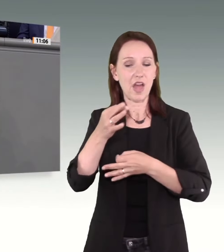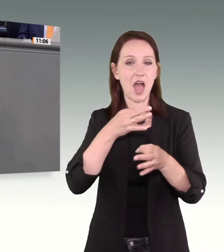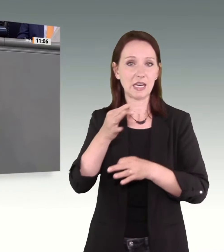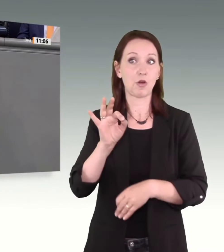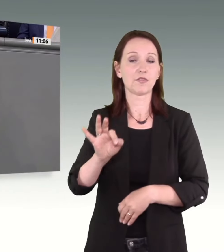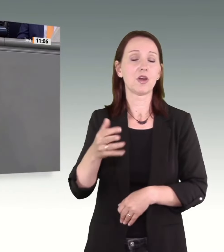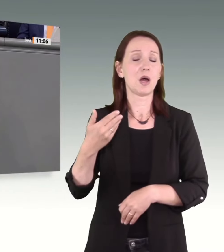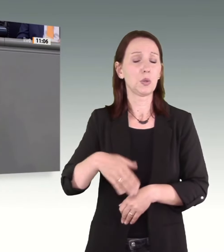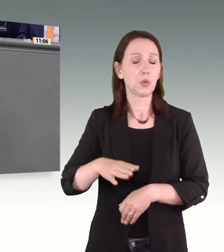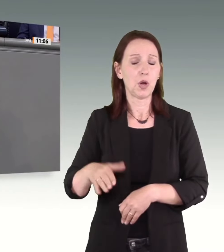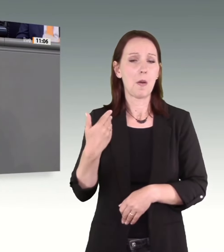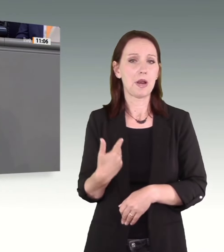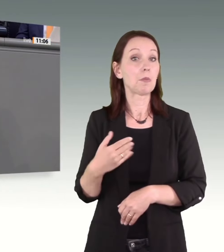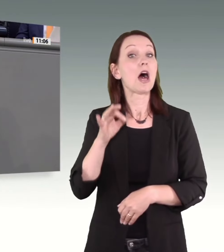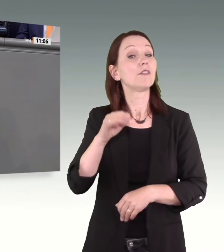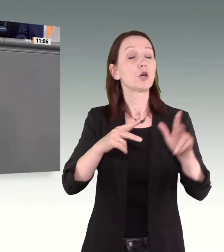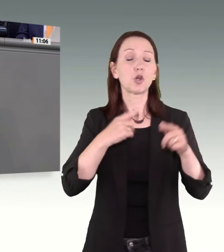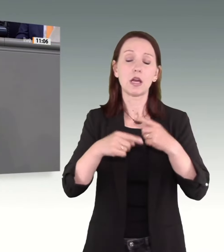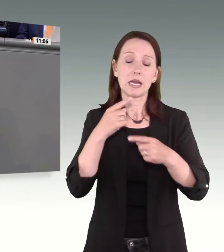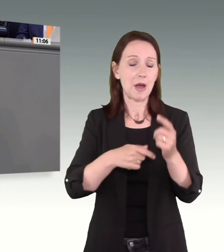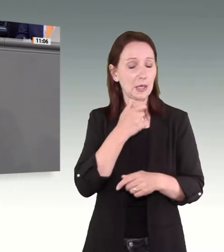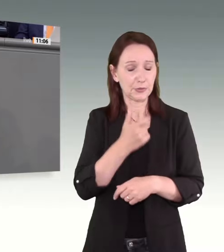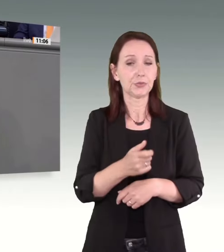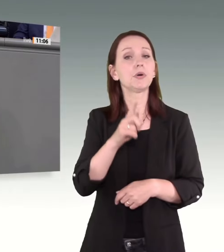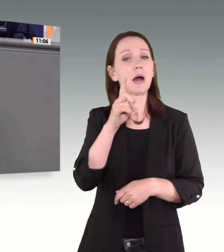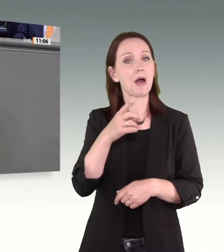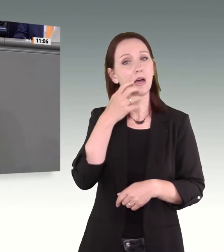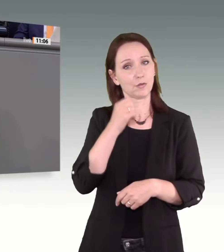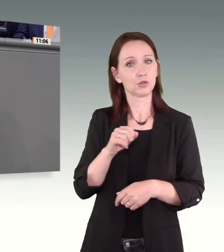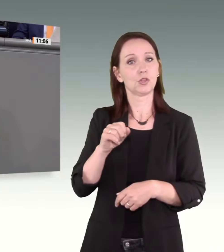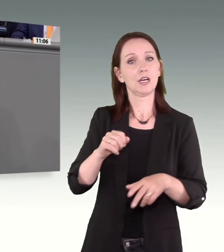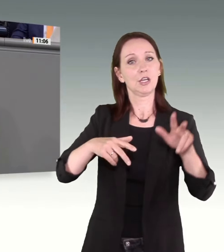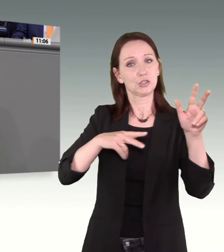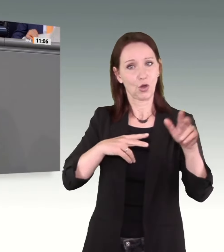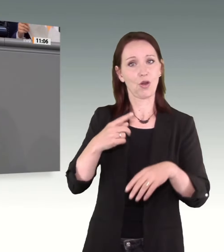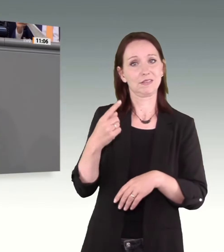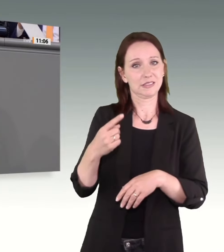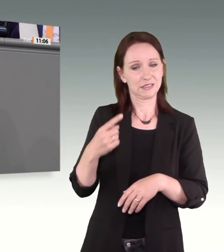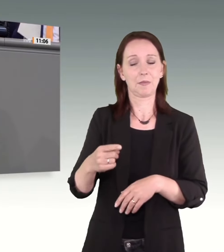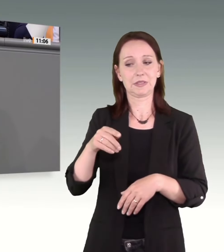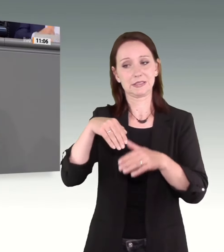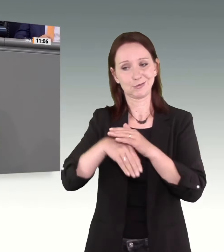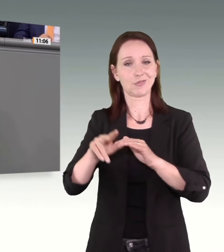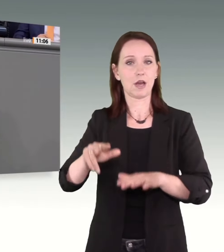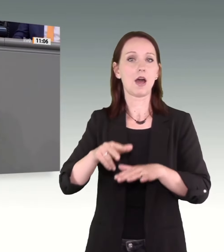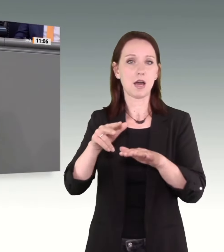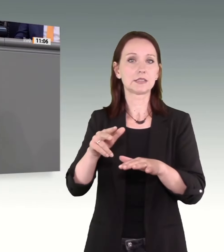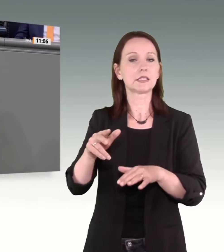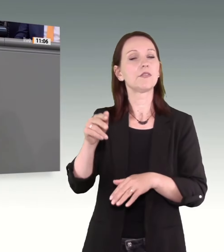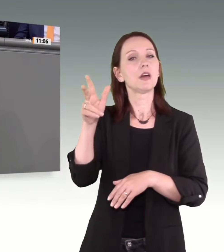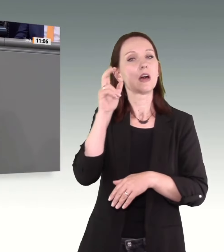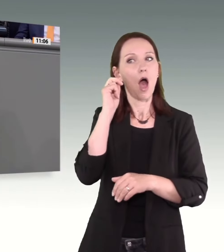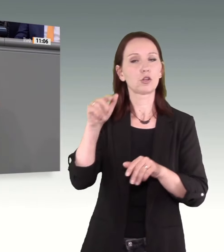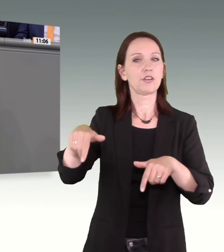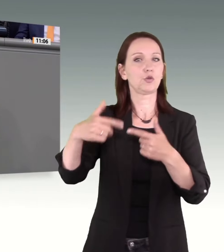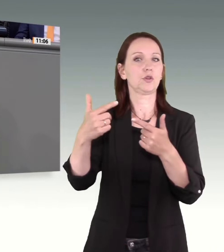deshalb wollen wir dort auch die audiovisuelle Vernehmung bei minderjährigen Zeugen leichter ermöglichen. Aber, liebe Kolleginnen und Kollegen,